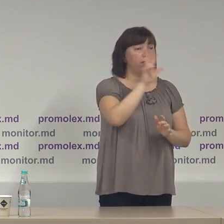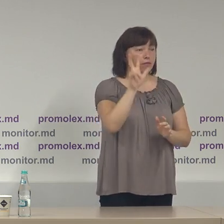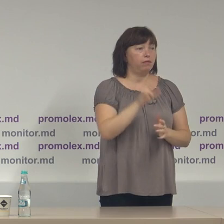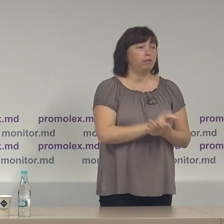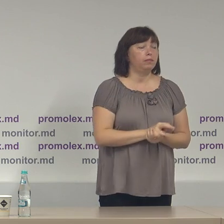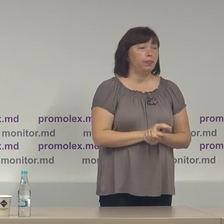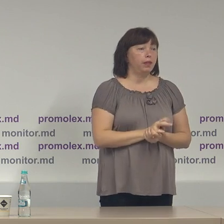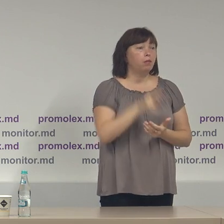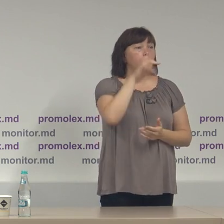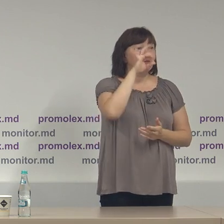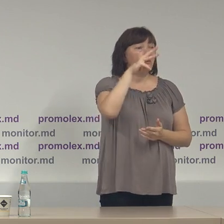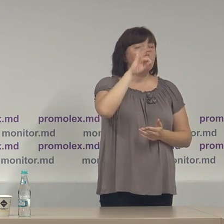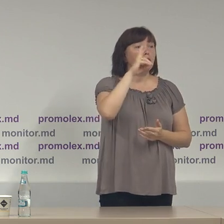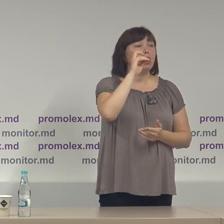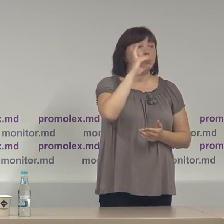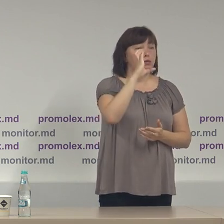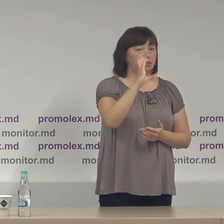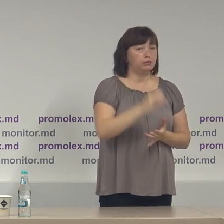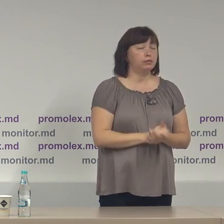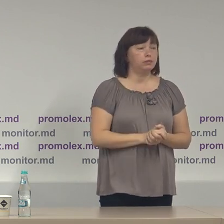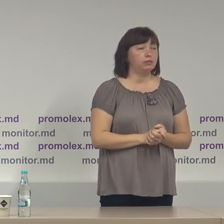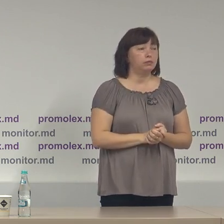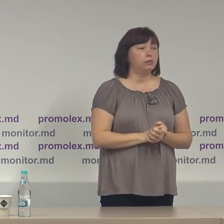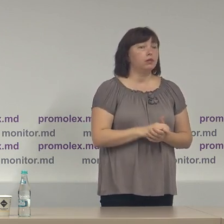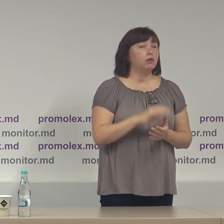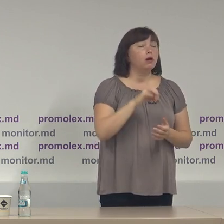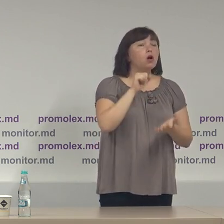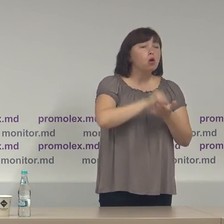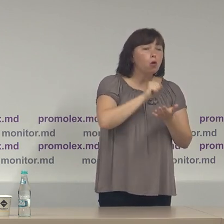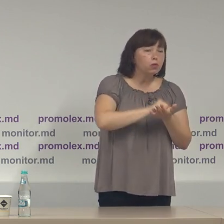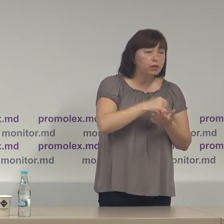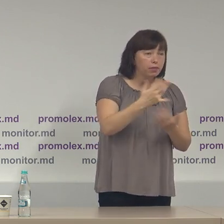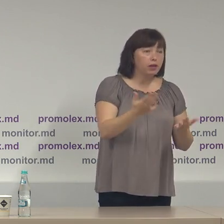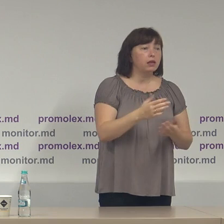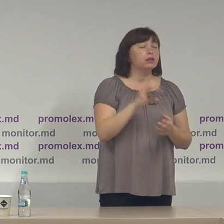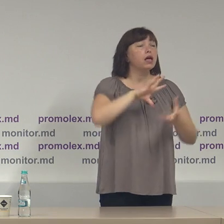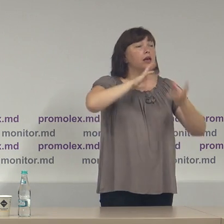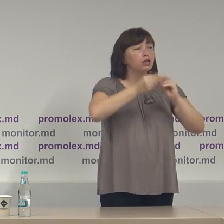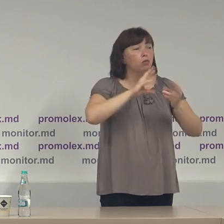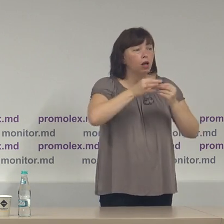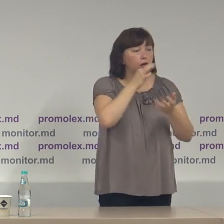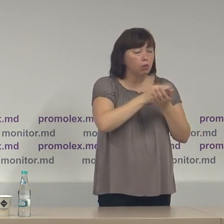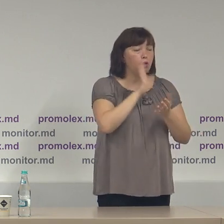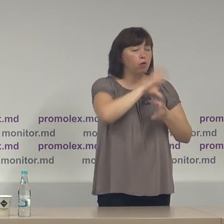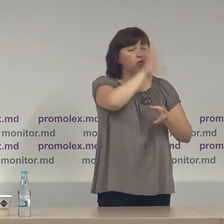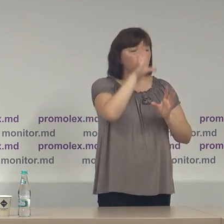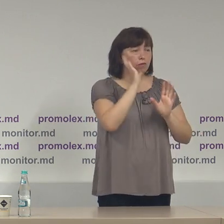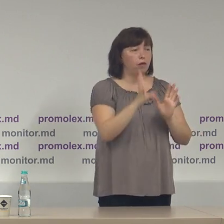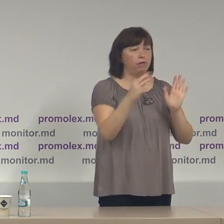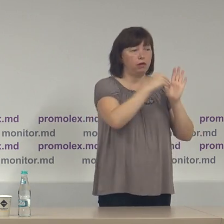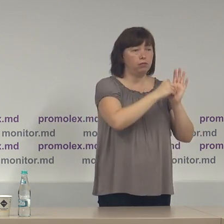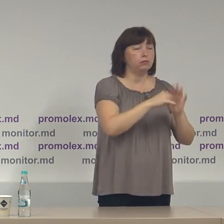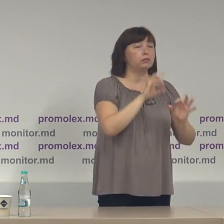a Asociației Promolex Comunicatul de presă comunicatele de presă și rezumatele raportelor vor fi făcute